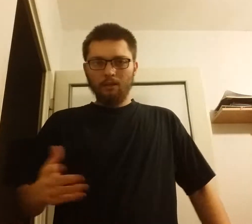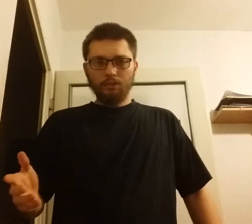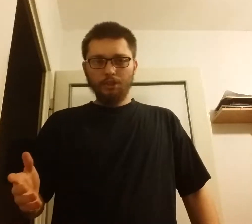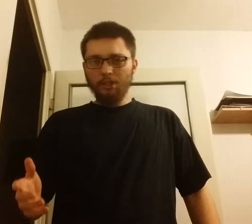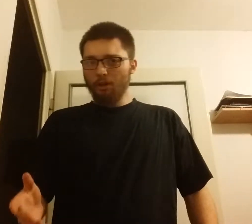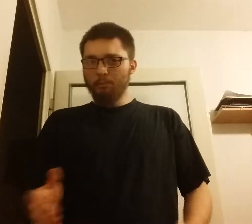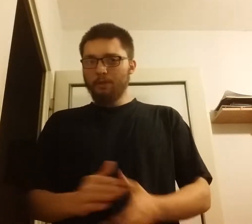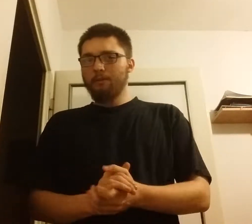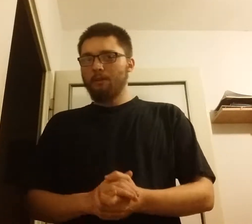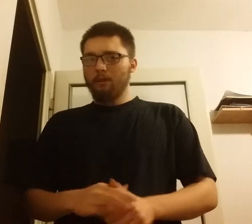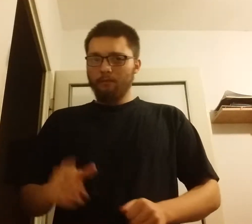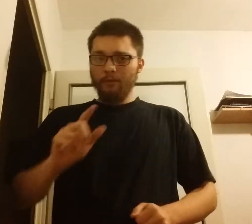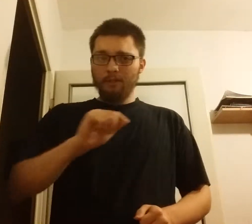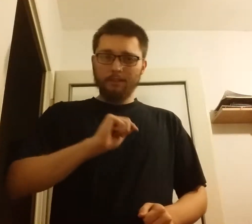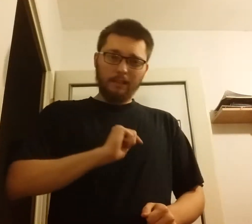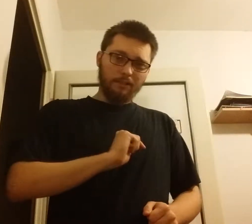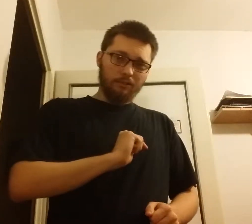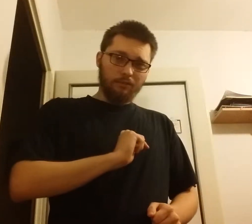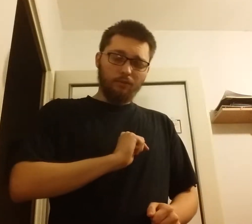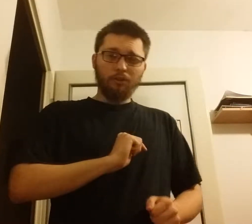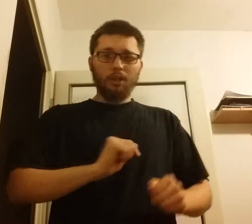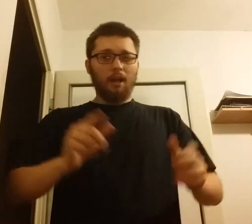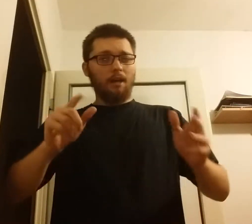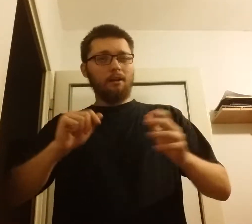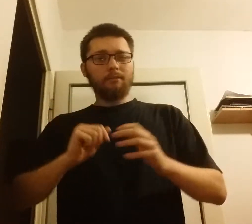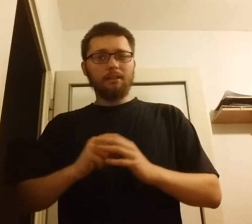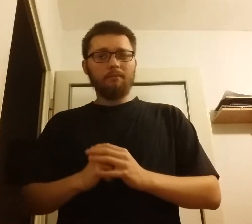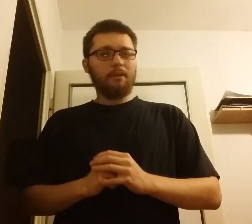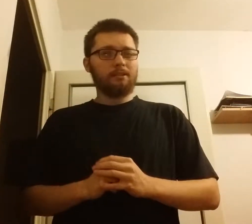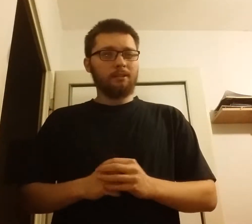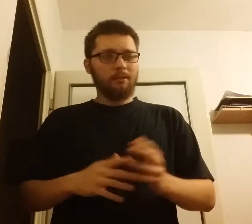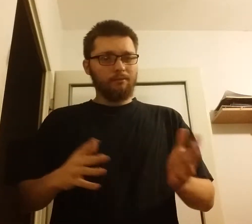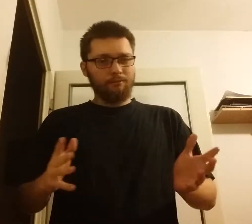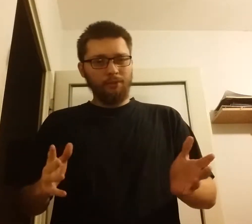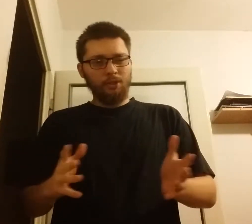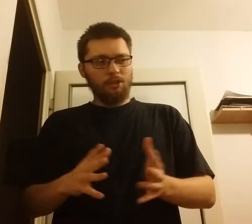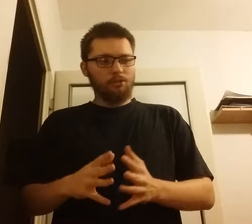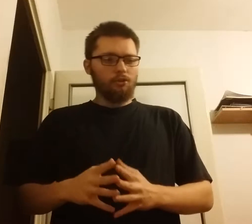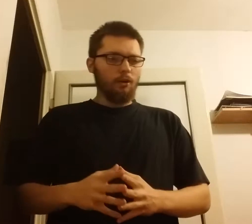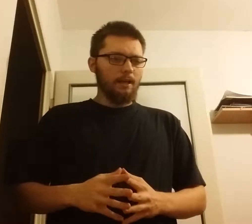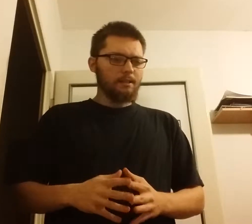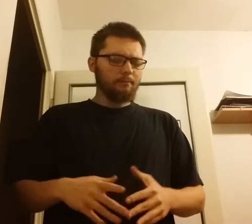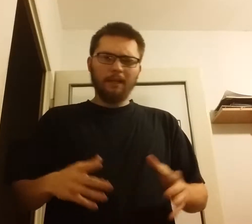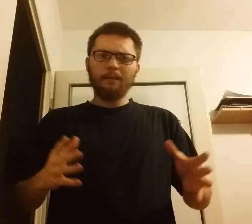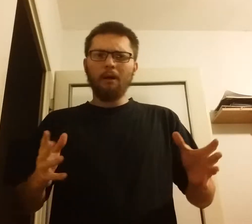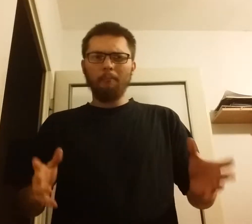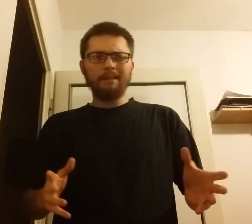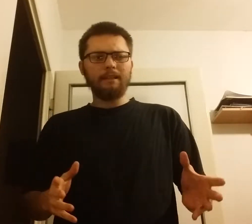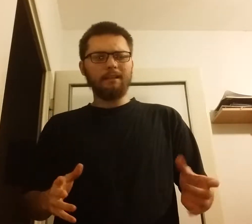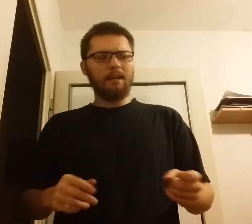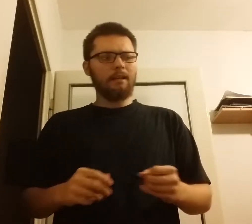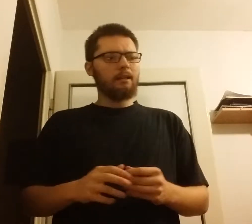Dzień dobry, wit z tej strony Wojciech, a ja witam Was w kolejnym takim materiale,